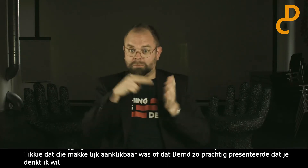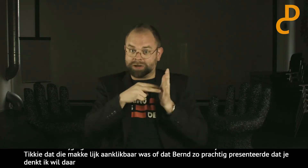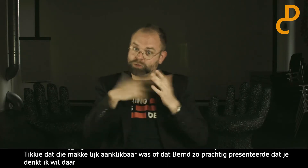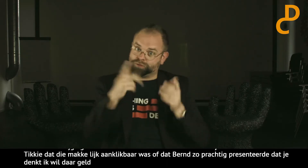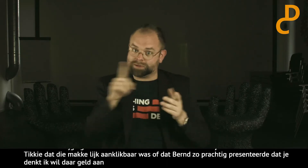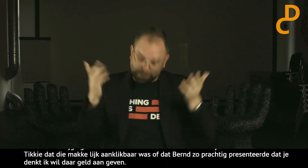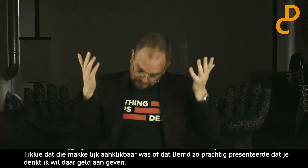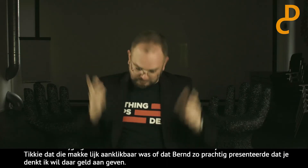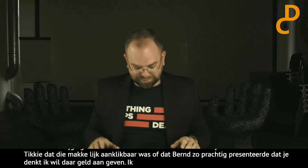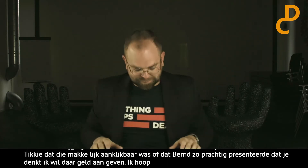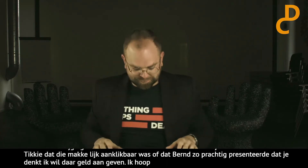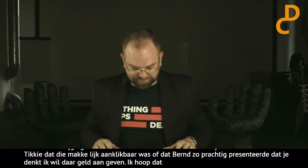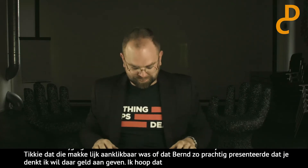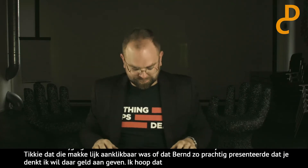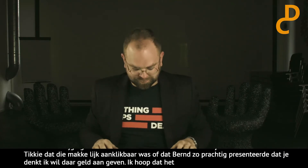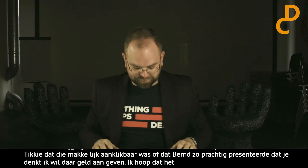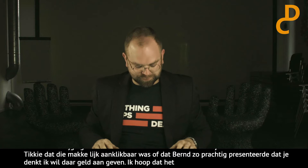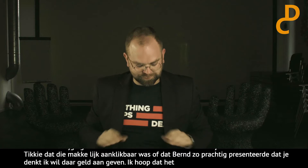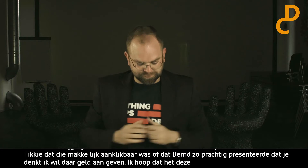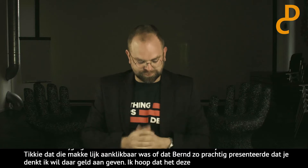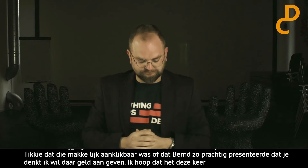aan het eind van de uitzending of de slag aan Bernd of niet.